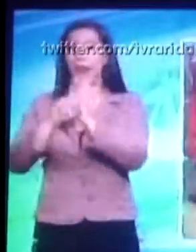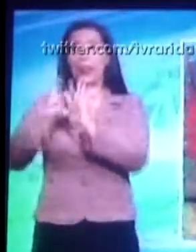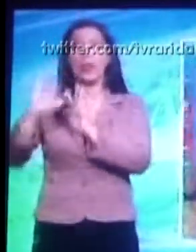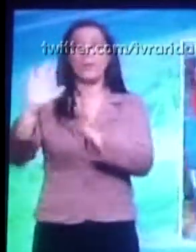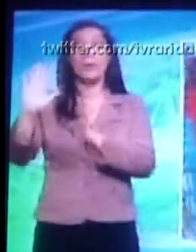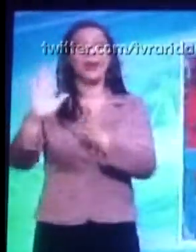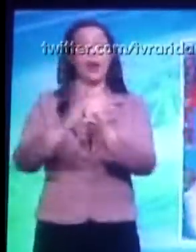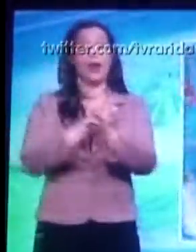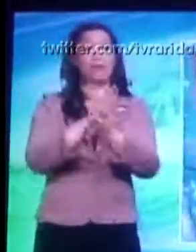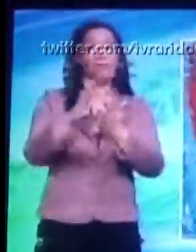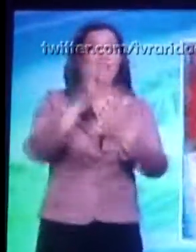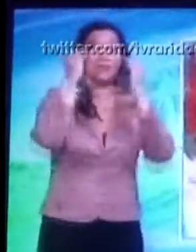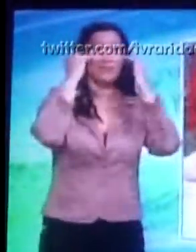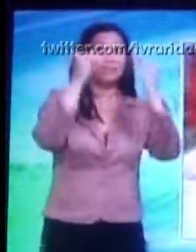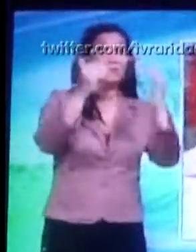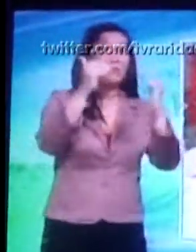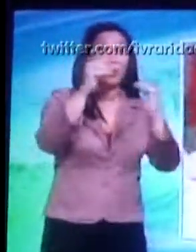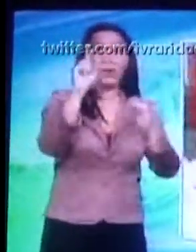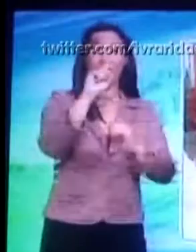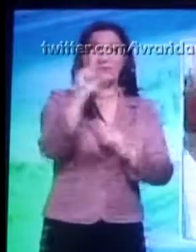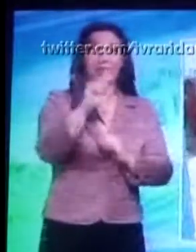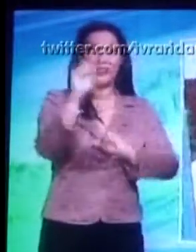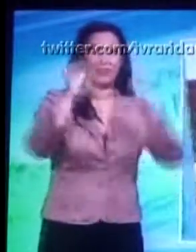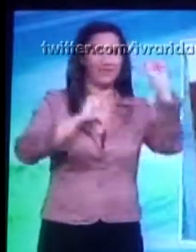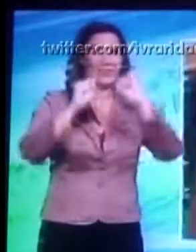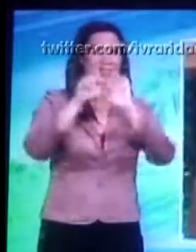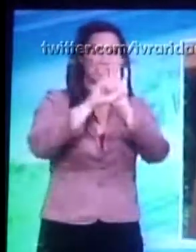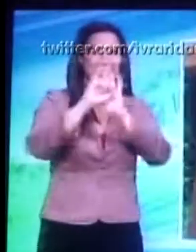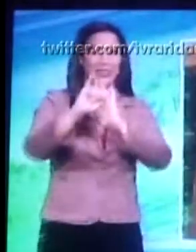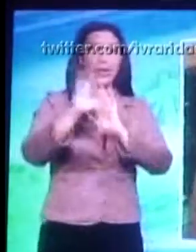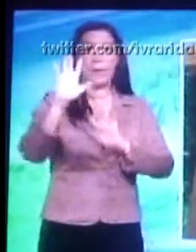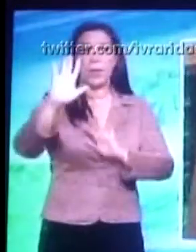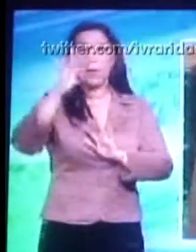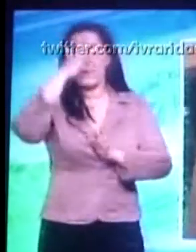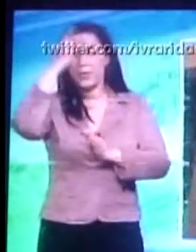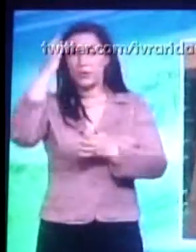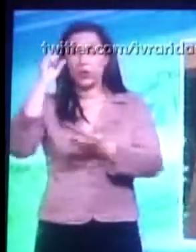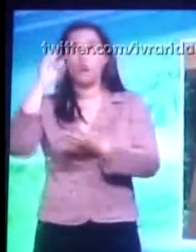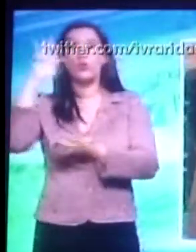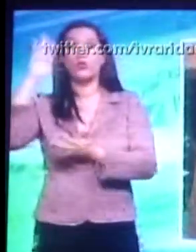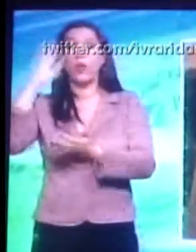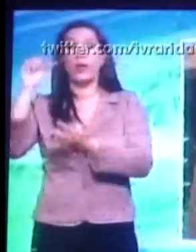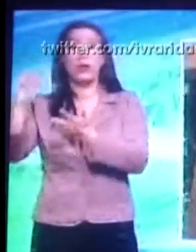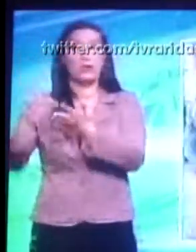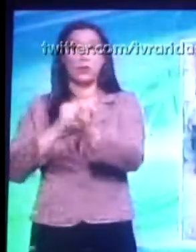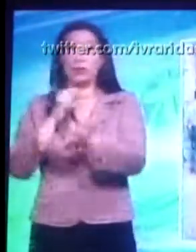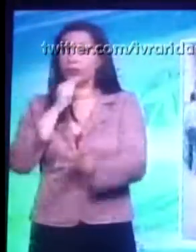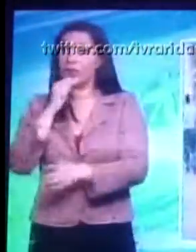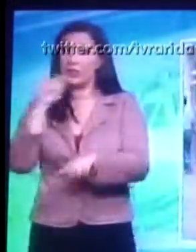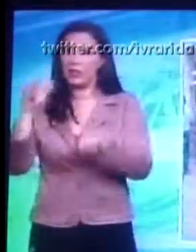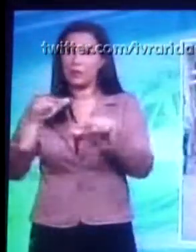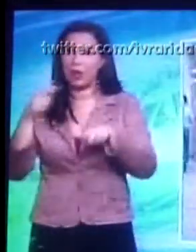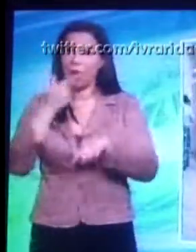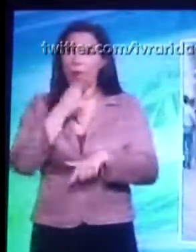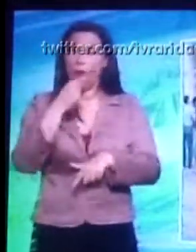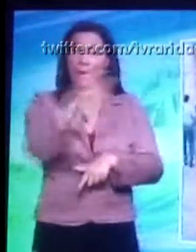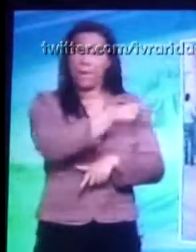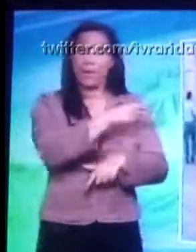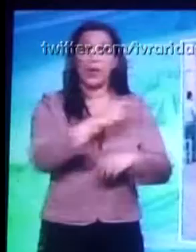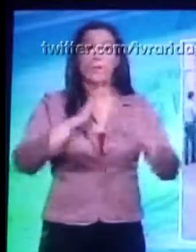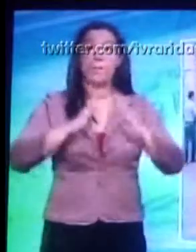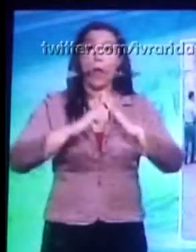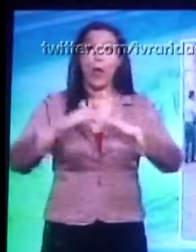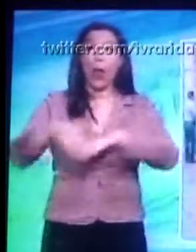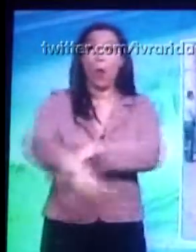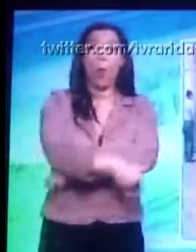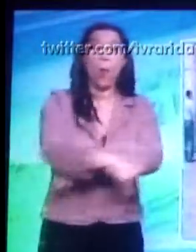muito desrespeito por aí. E pra muita gente, a carteira assinada é um sonho distante. Seu Fernando chegou a morar nas